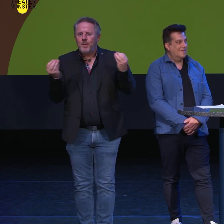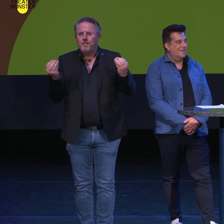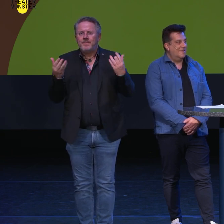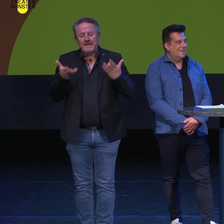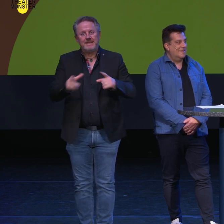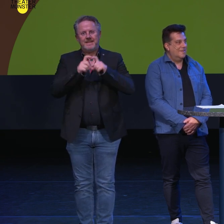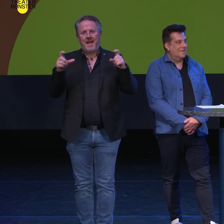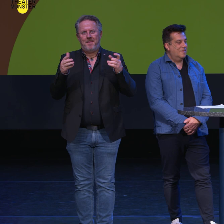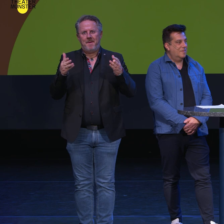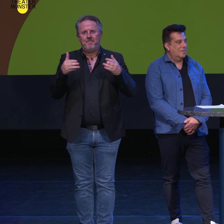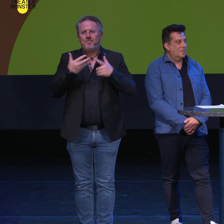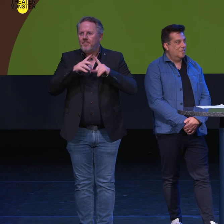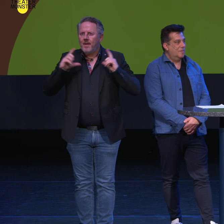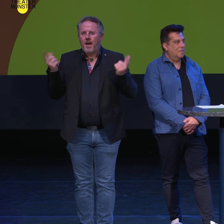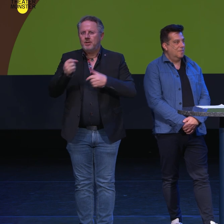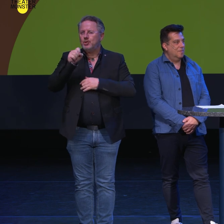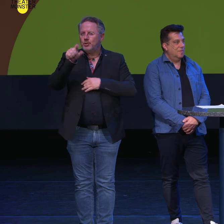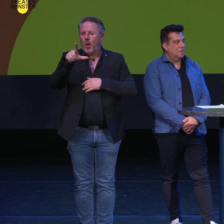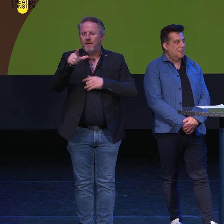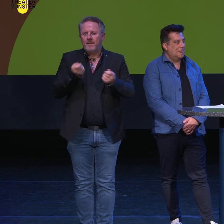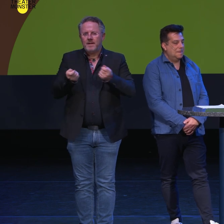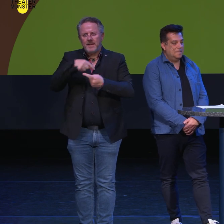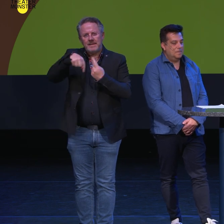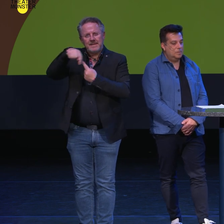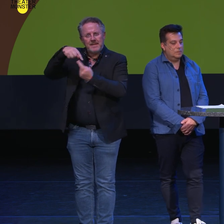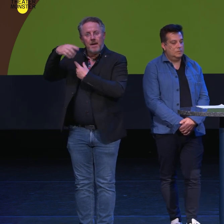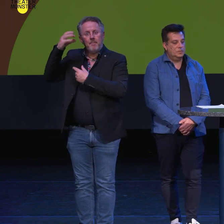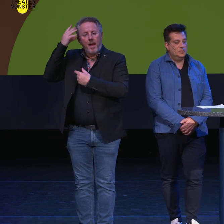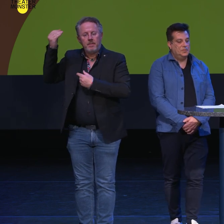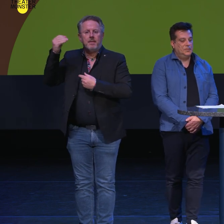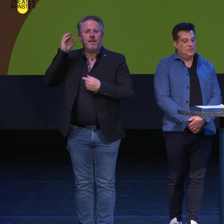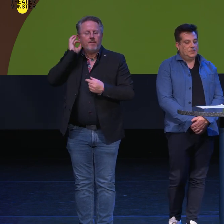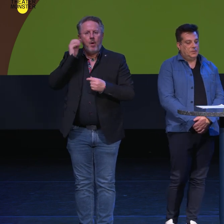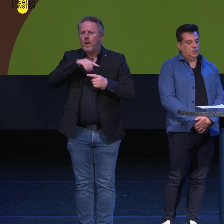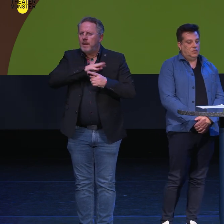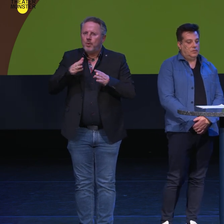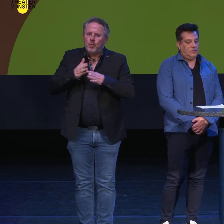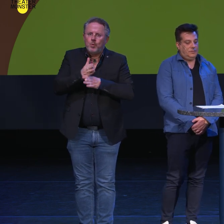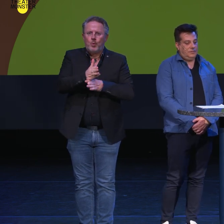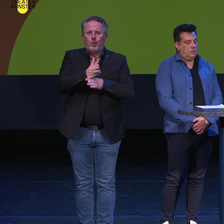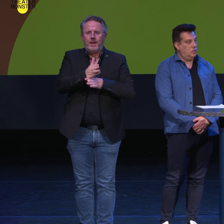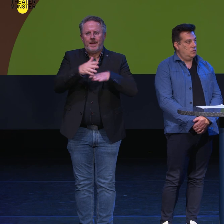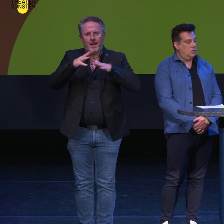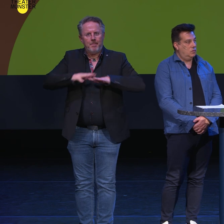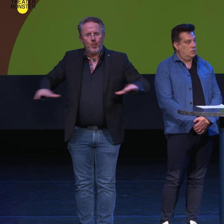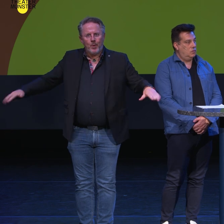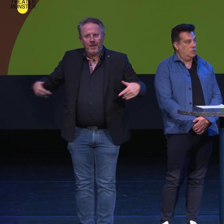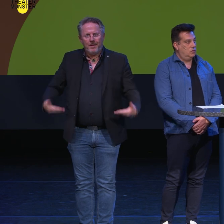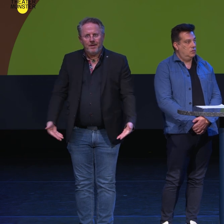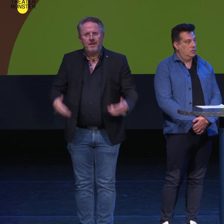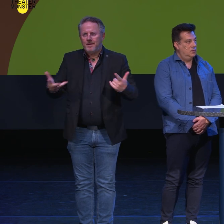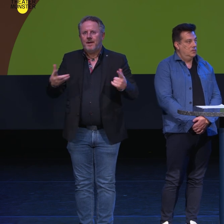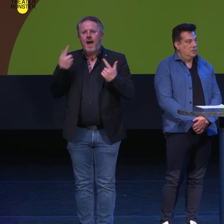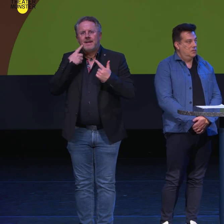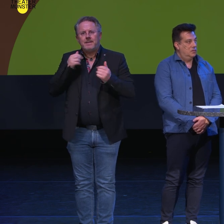Die ganze Kompanie, alle zwölf Tänzerinnen und Tänzer werden fast die ganze Zeit auf der Bühne sein. Die bilden eine Einheit, die bewegen sich